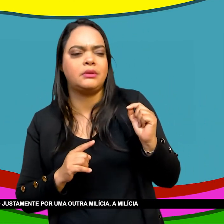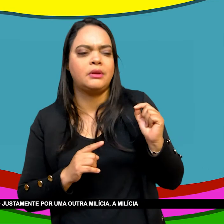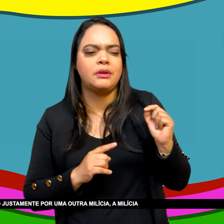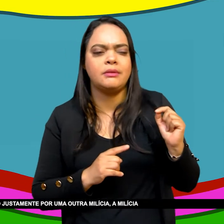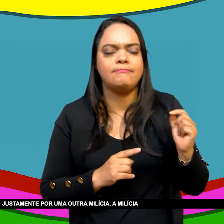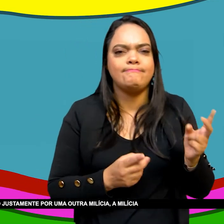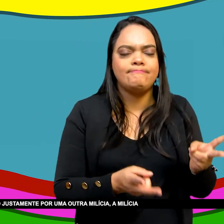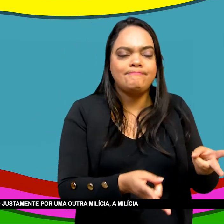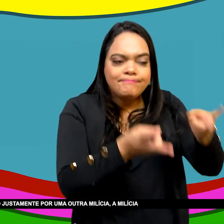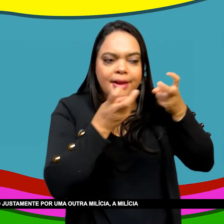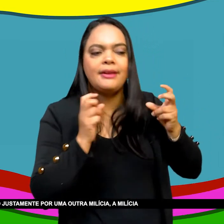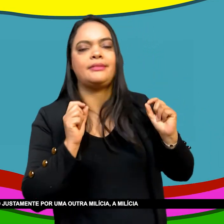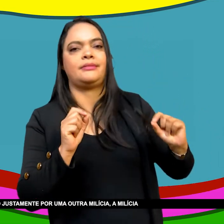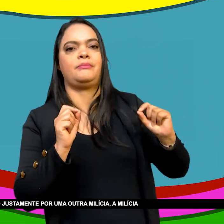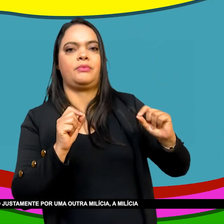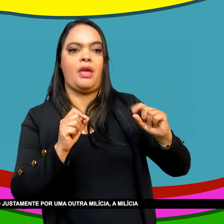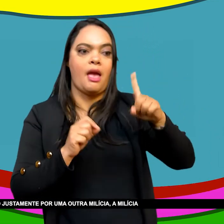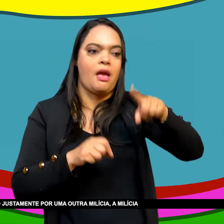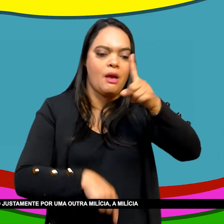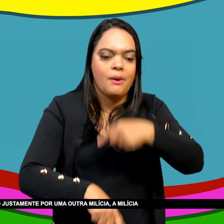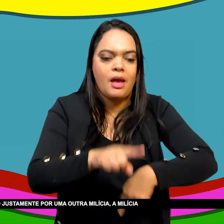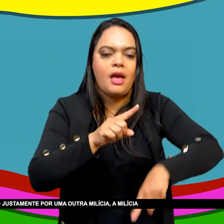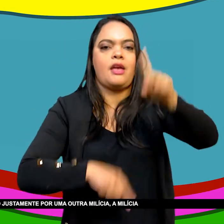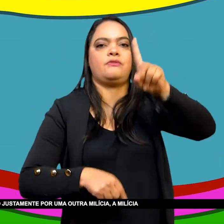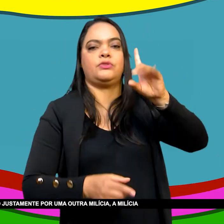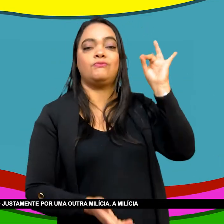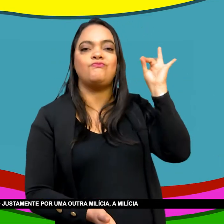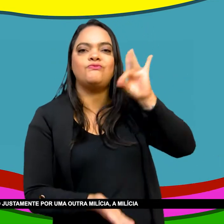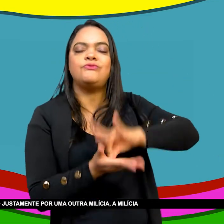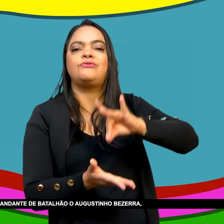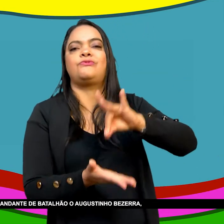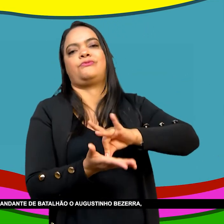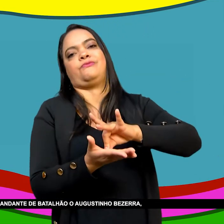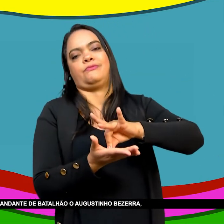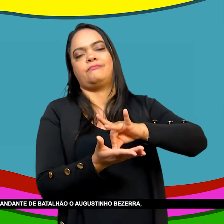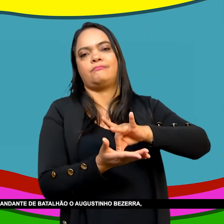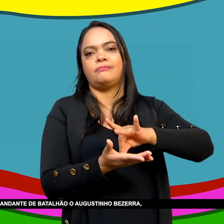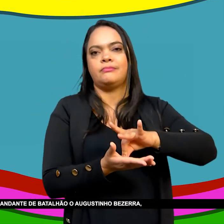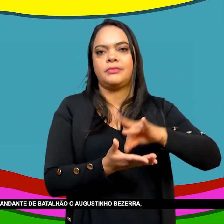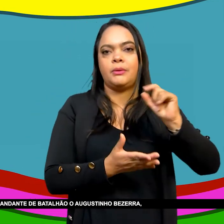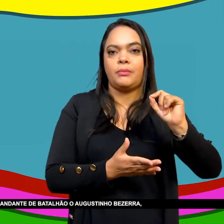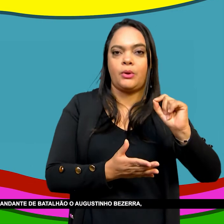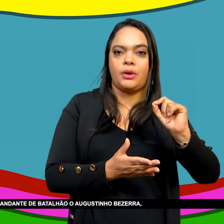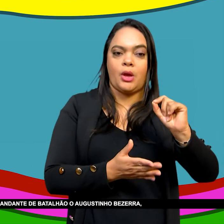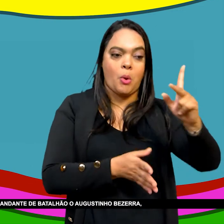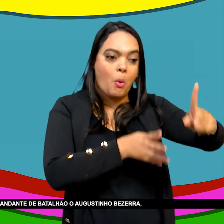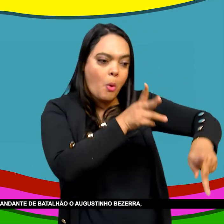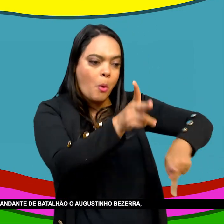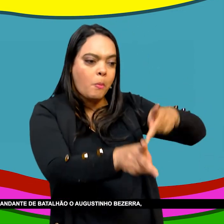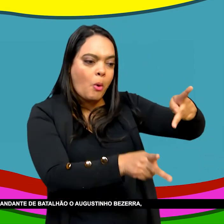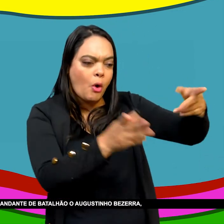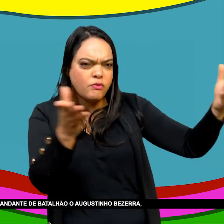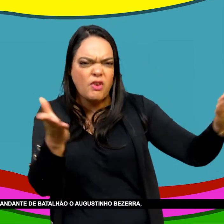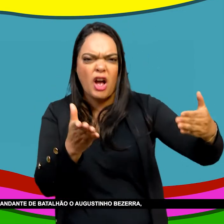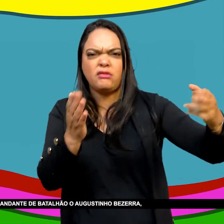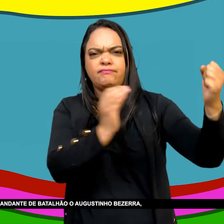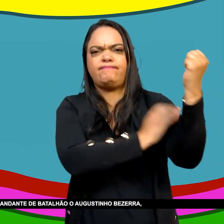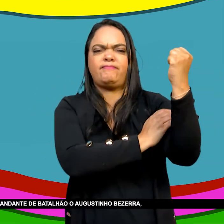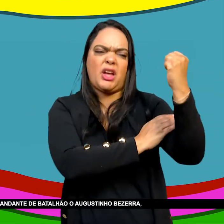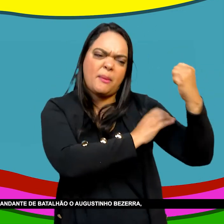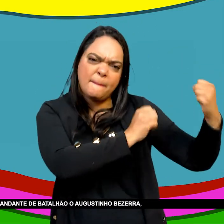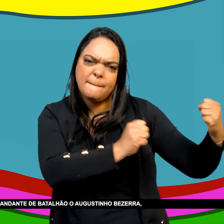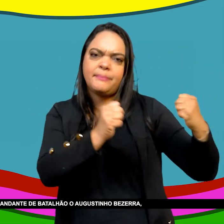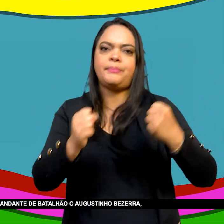foi impedido Por isso Justamente Por uma outra milícia A Milícia dos Pretos Como se chamava Que era De um outro